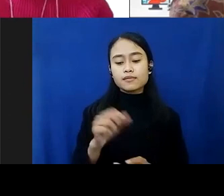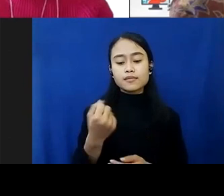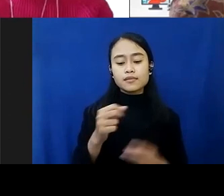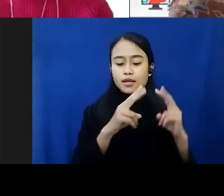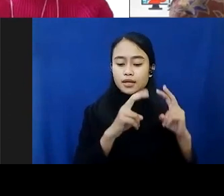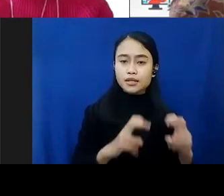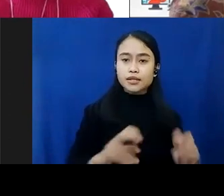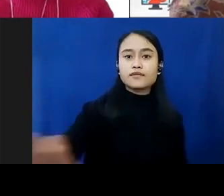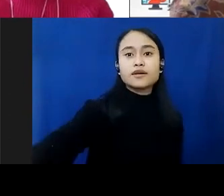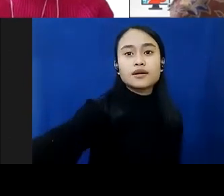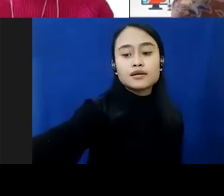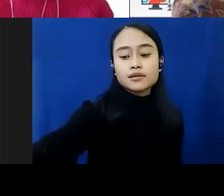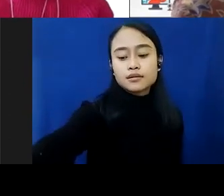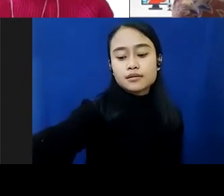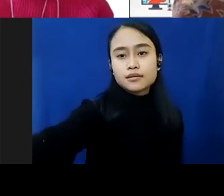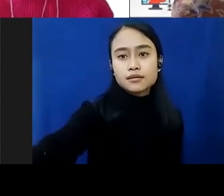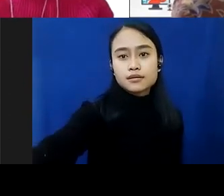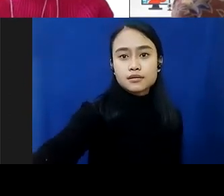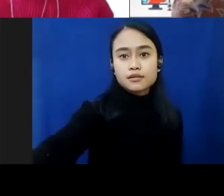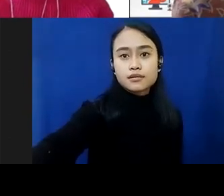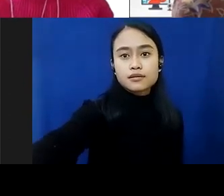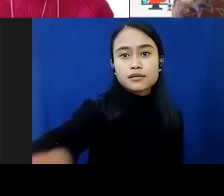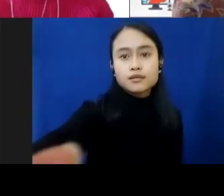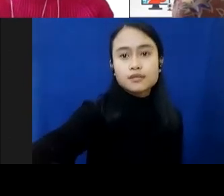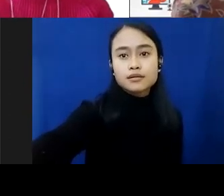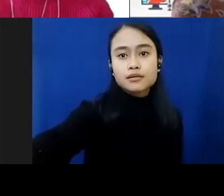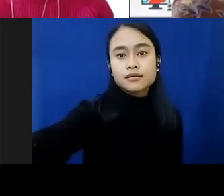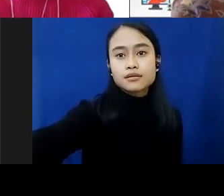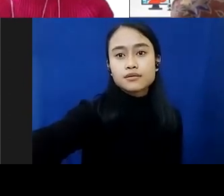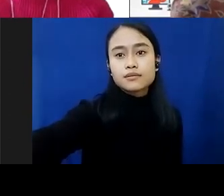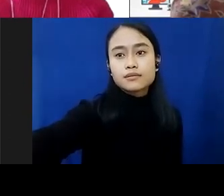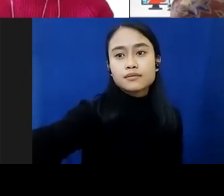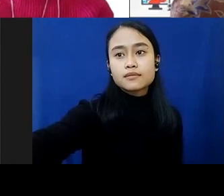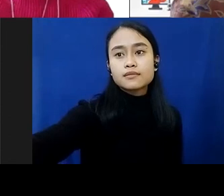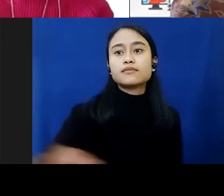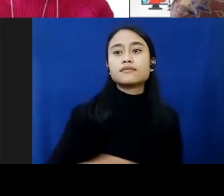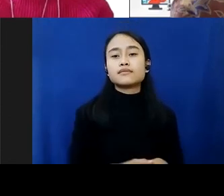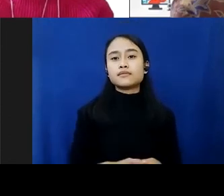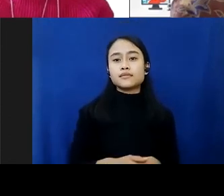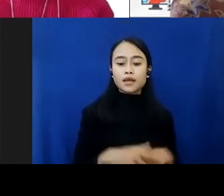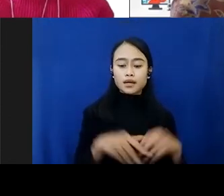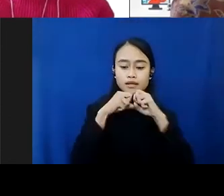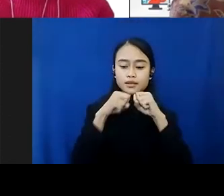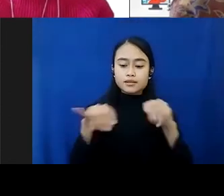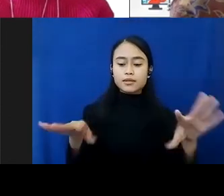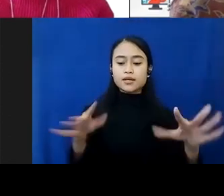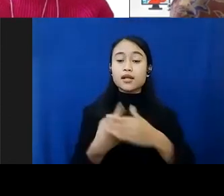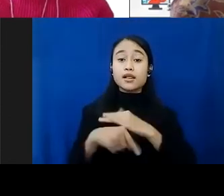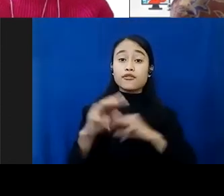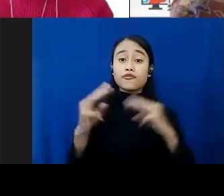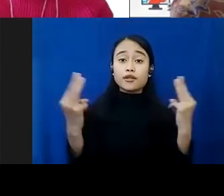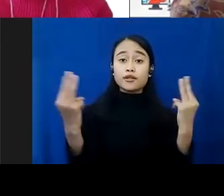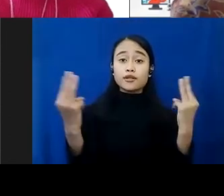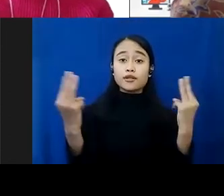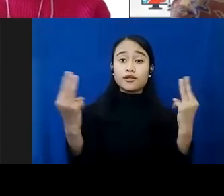video yang mengandung kecabulan dan eksploritasi seksual pada anak yang disebarkan melalui whatsapp itu kan nantinya whatsapp